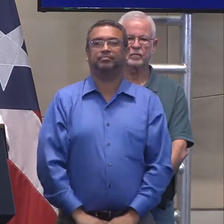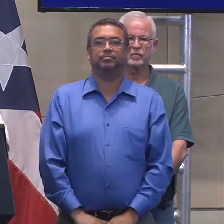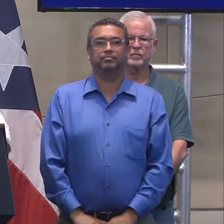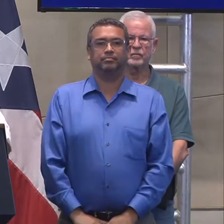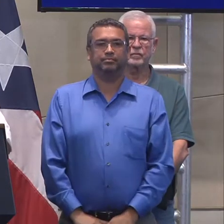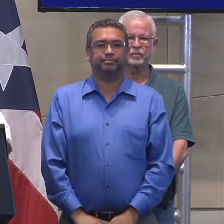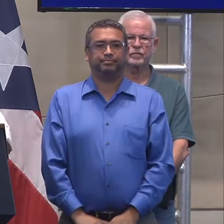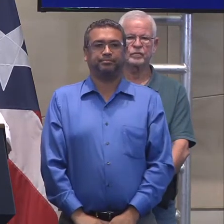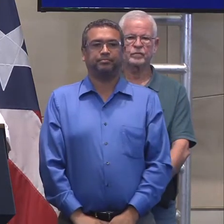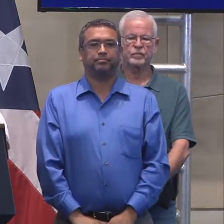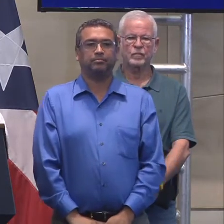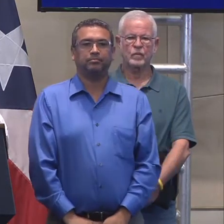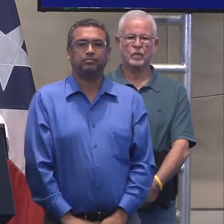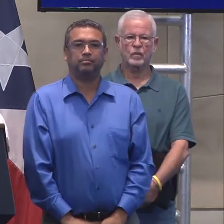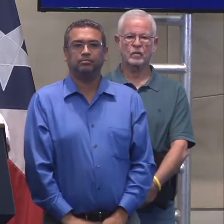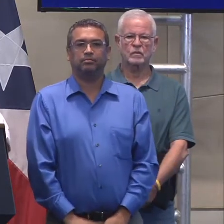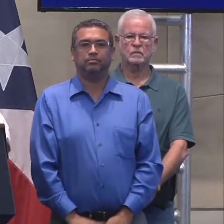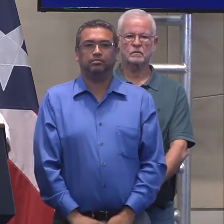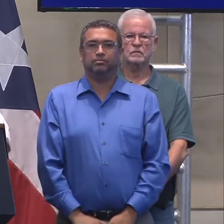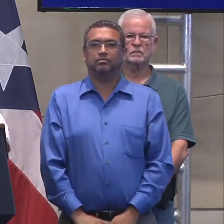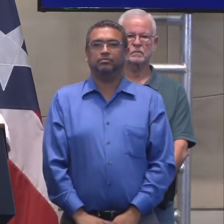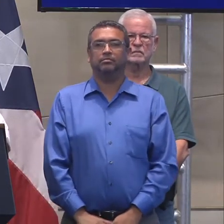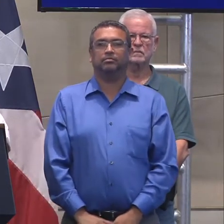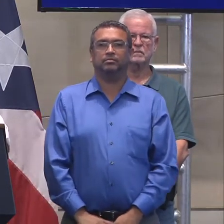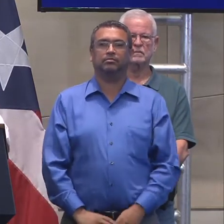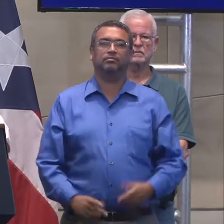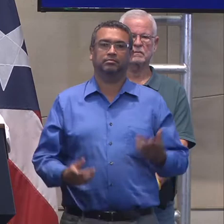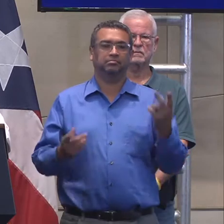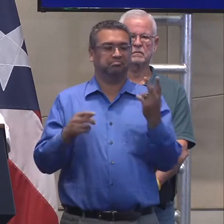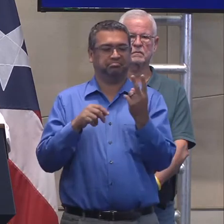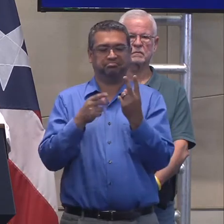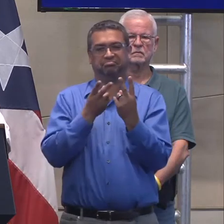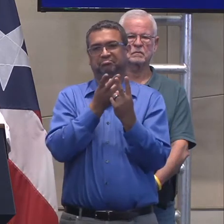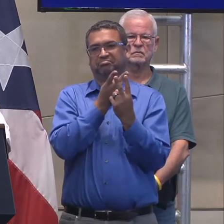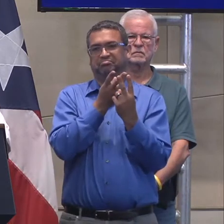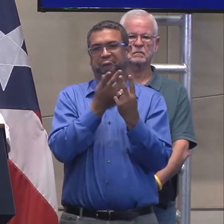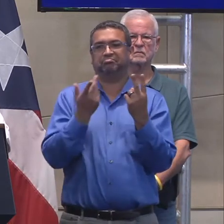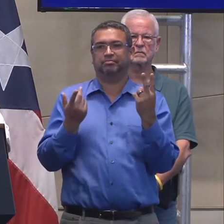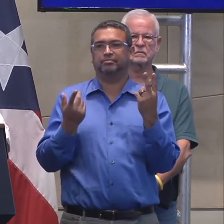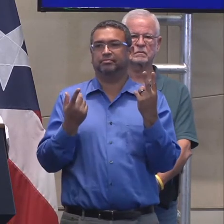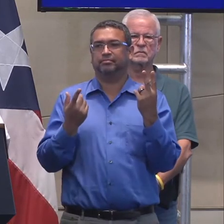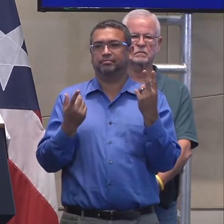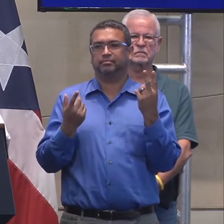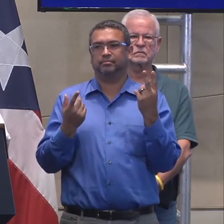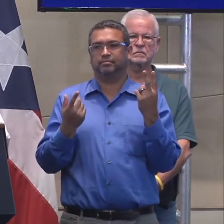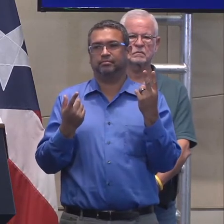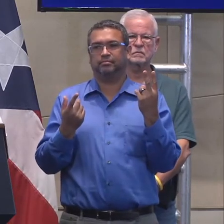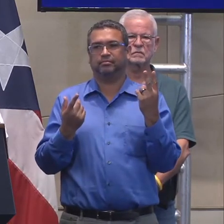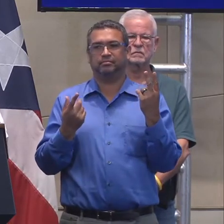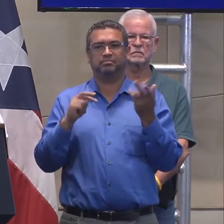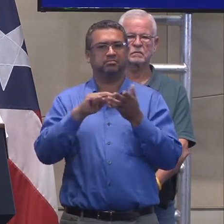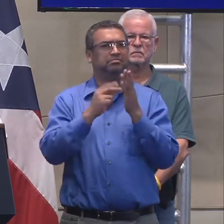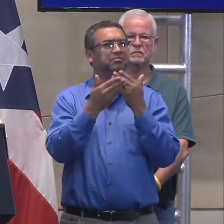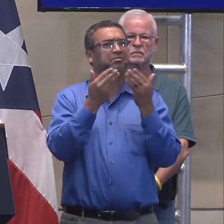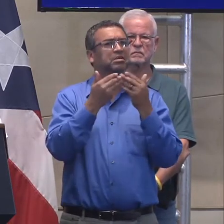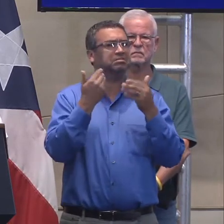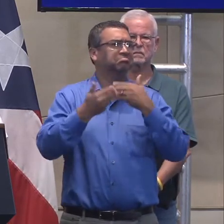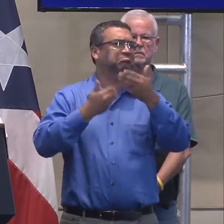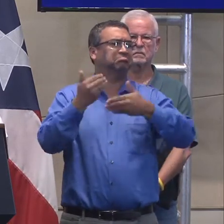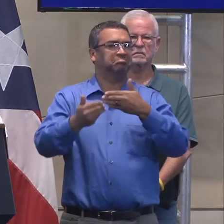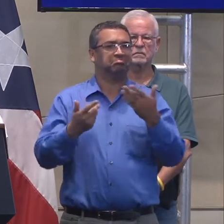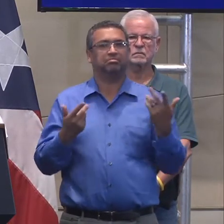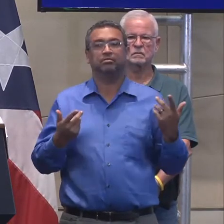administrativas que se pueden ejecutar con un tanto de facilidad. Y le